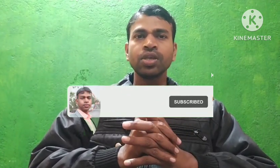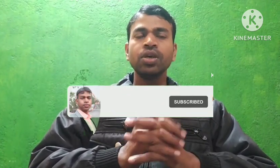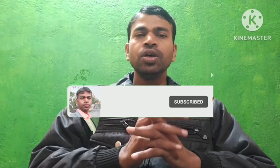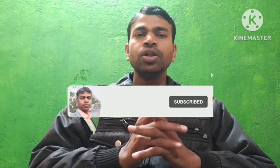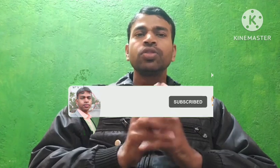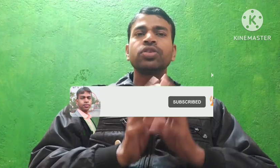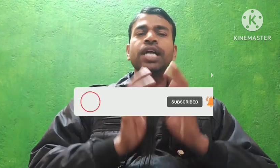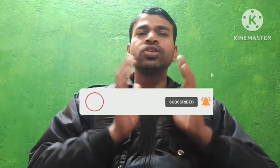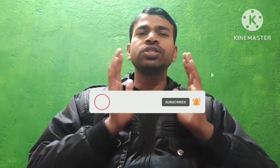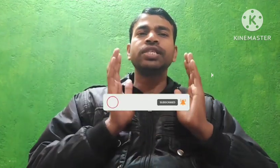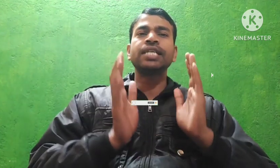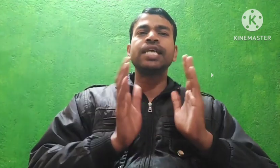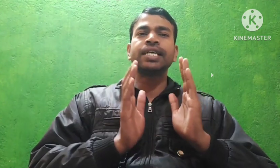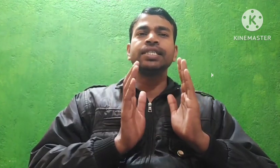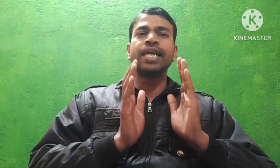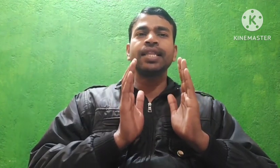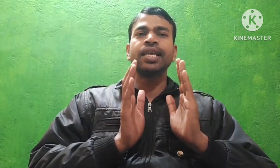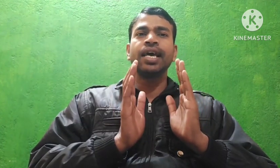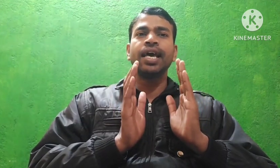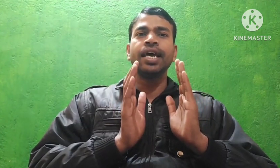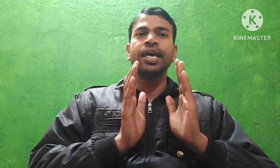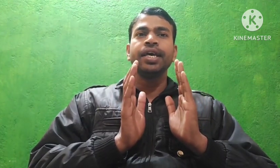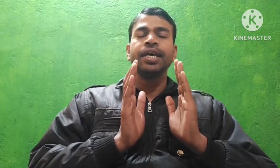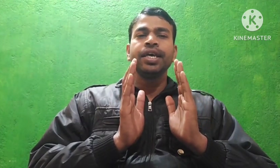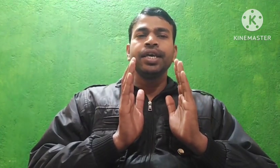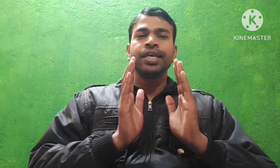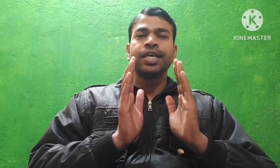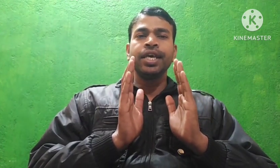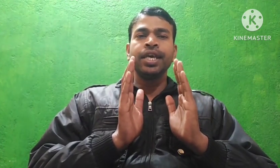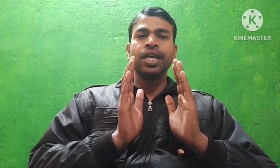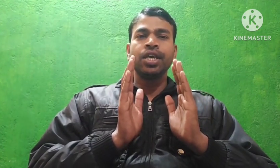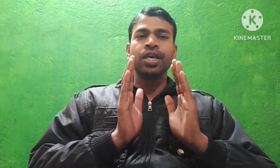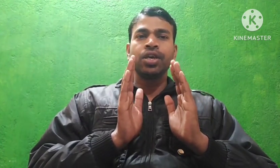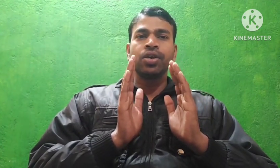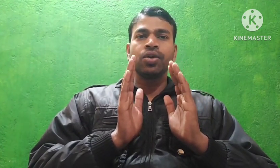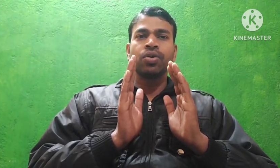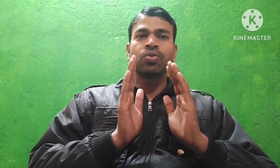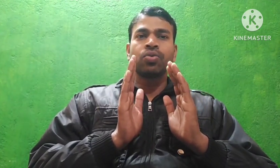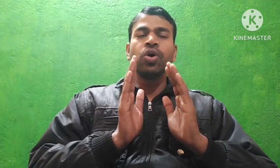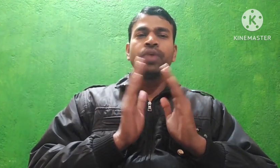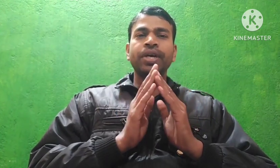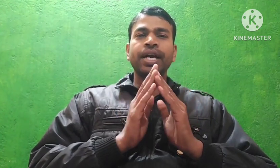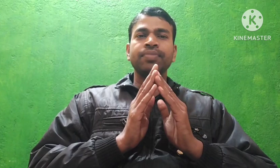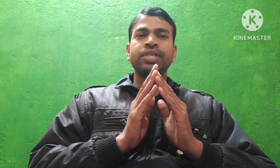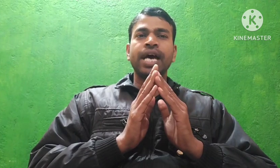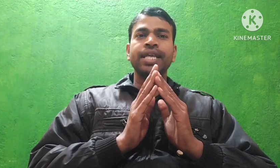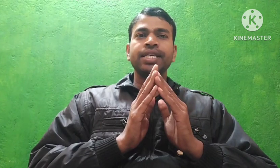तो साथियों जैसा की जानते हैं कि कोई भी करमचारी